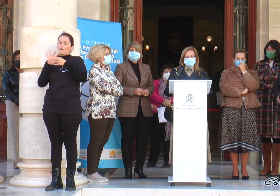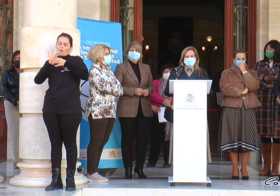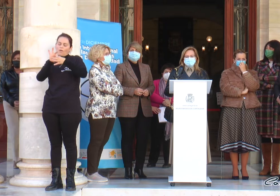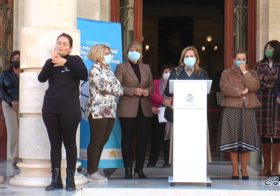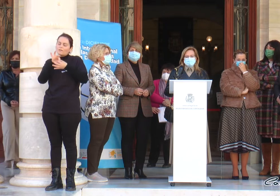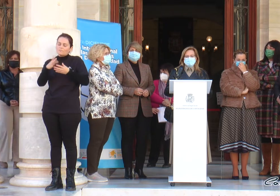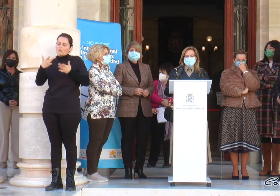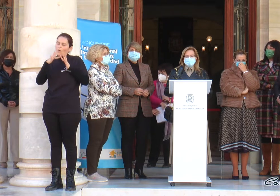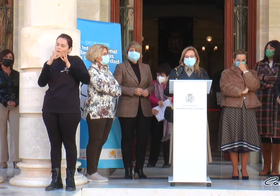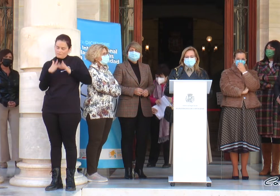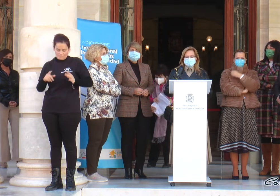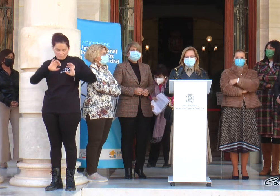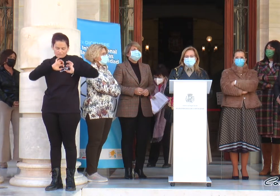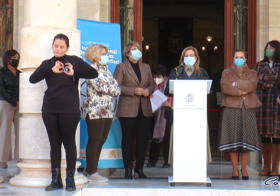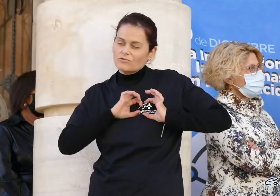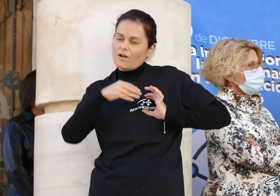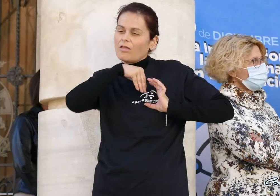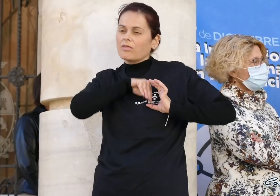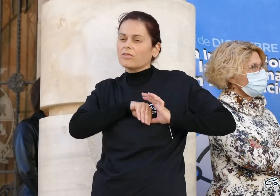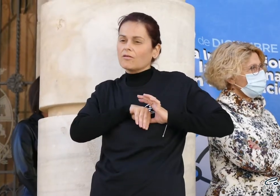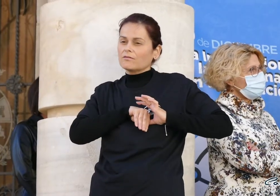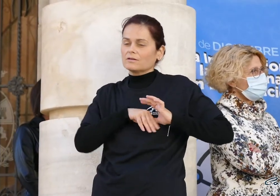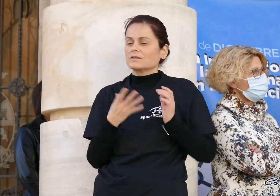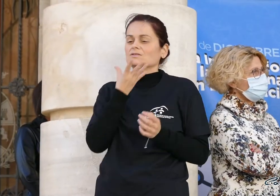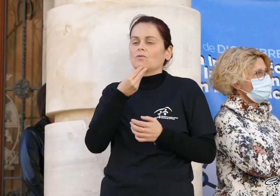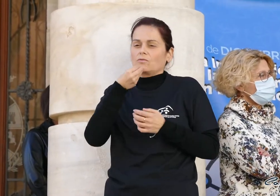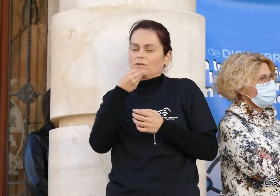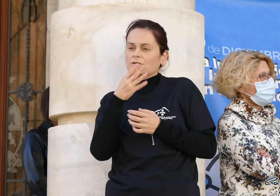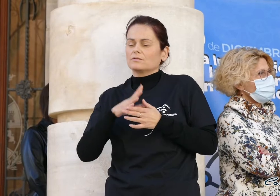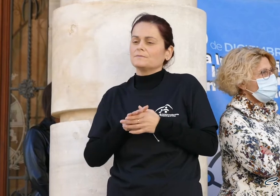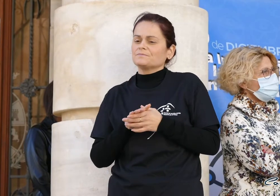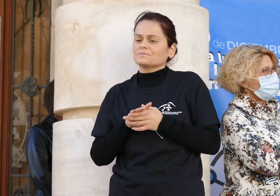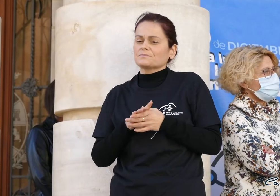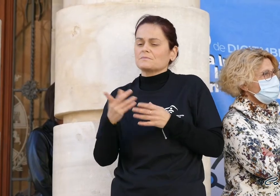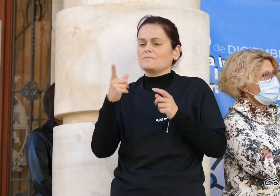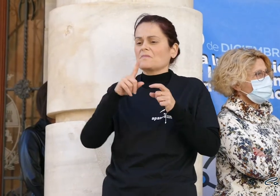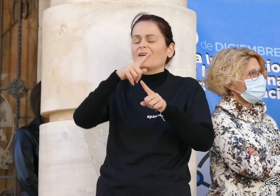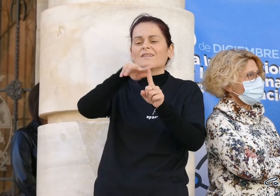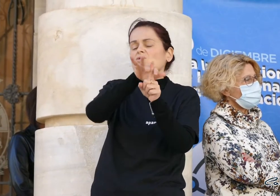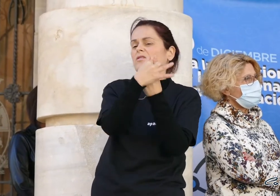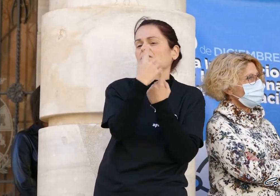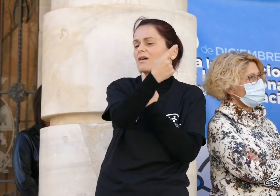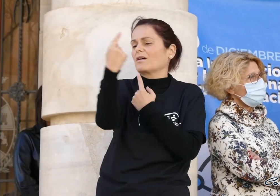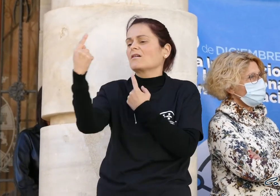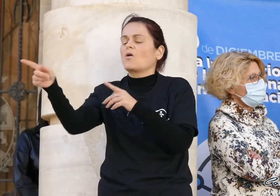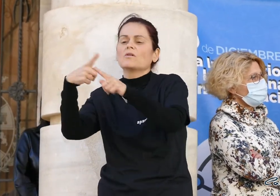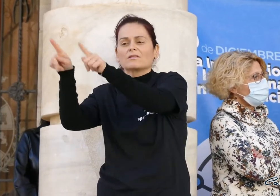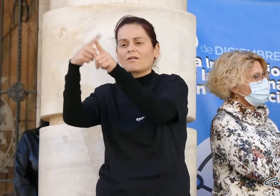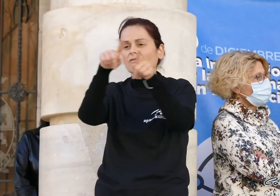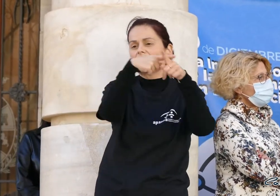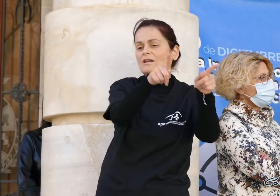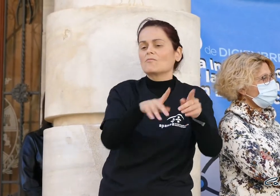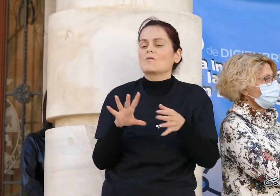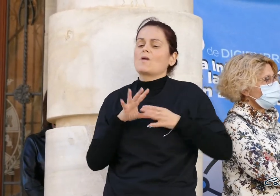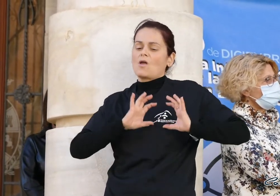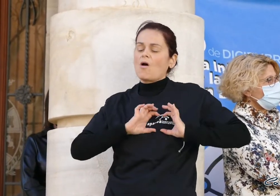esencia, con el potencial interno y la preciosidad del ser humano, sean sus circunstancias las que sean, a través del